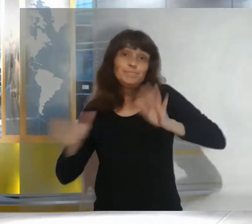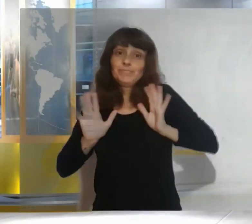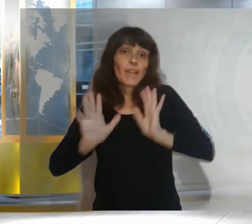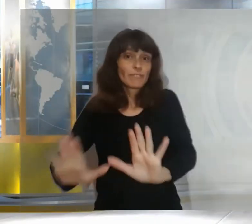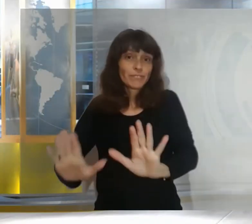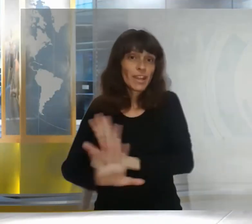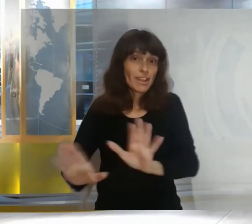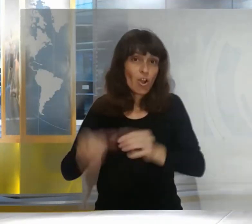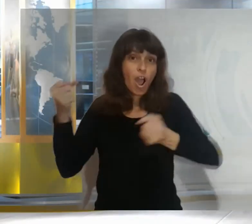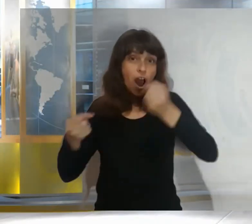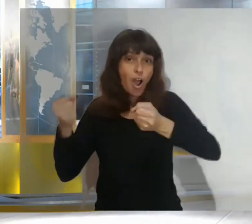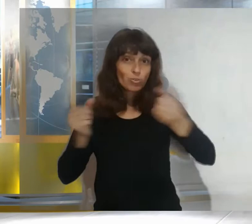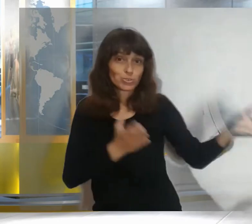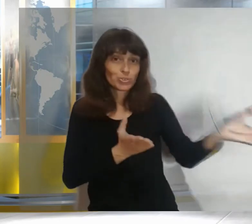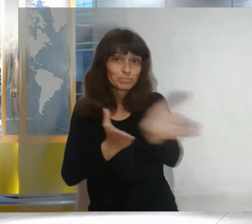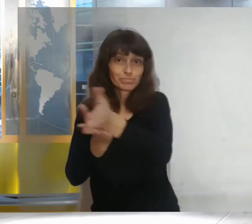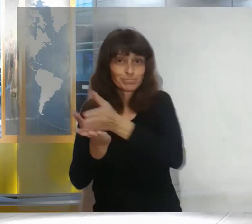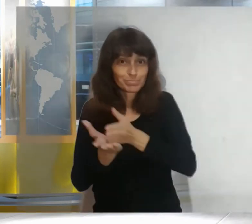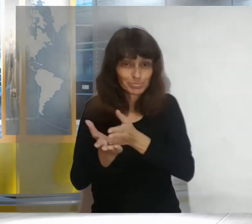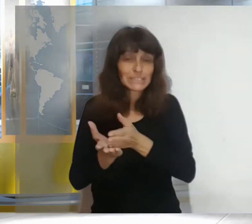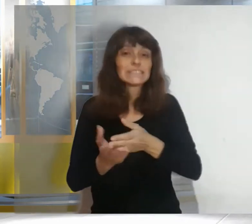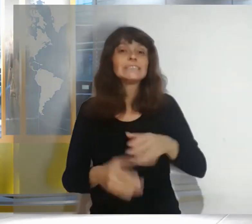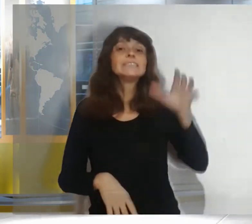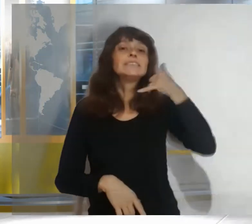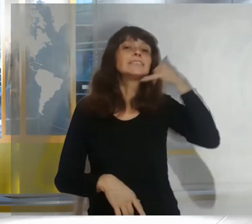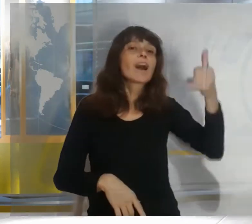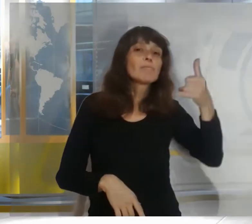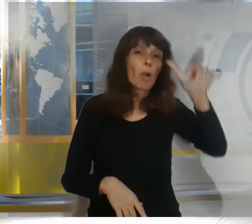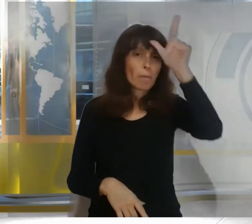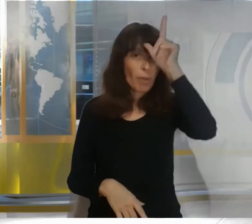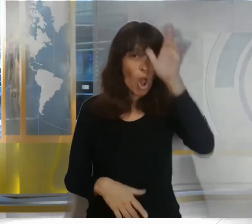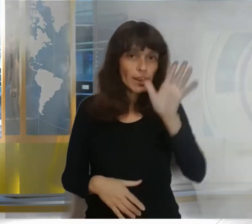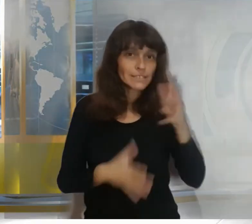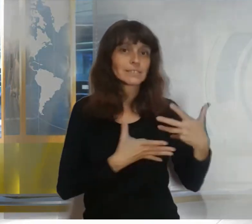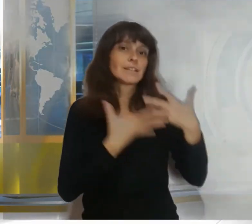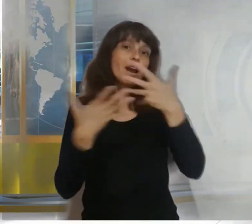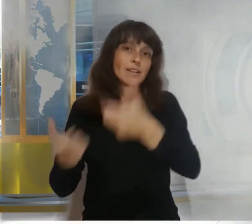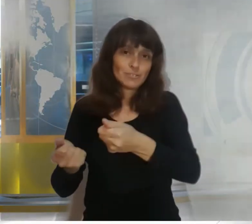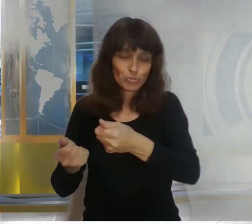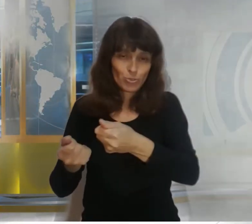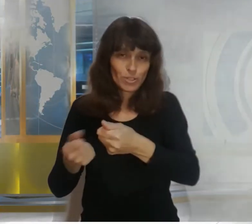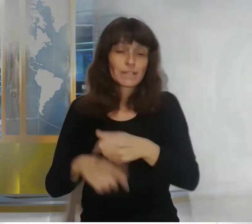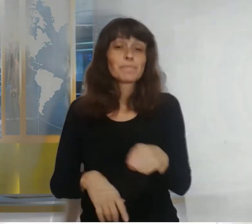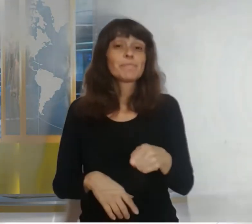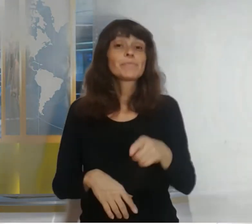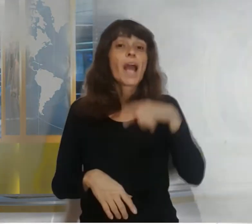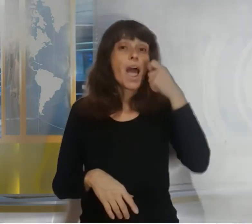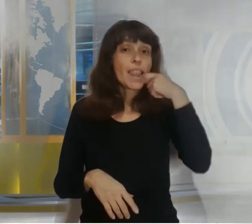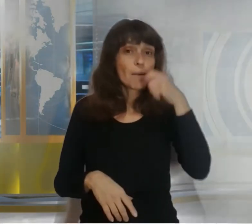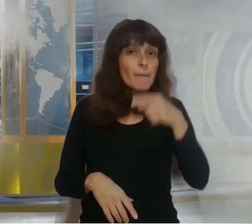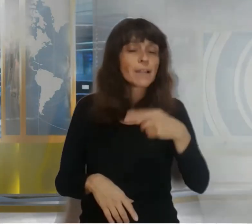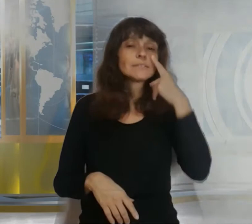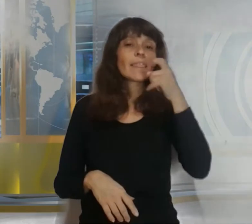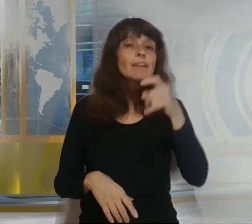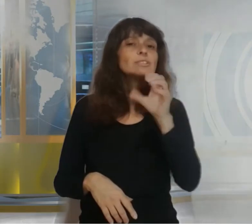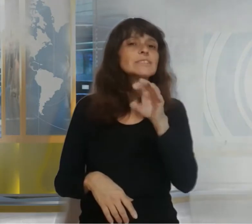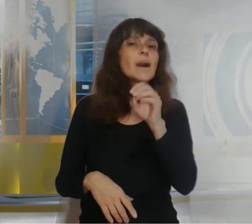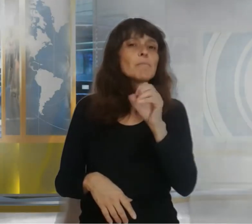y llamó a la policía para que lo ayudara el animal fue luego identificado como una lampalagua